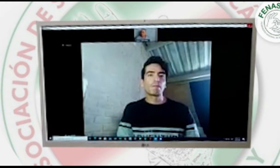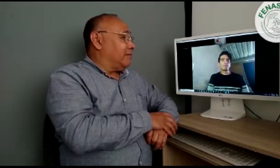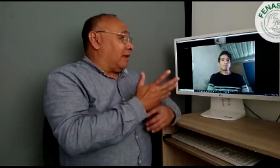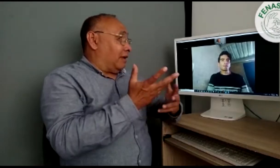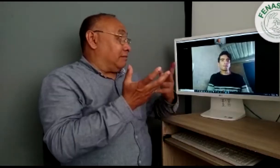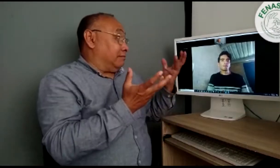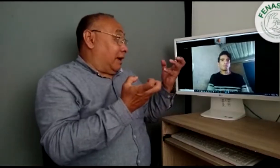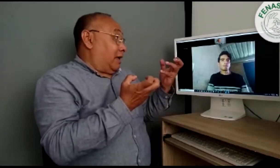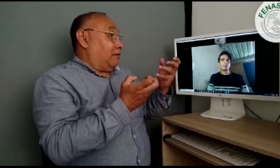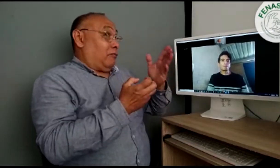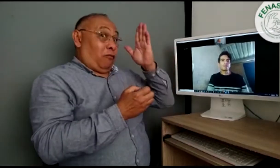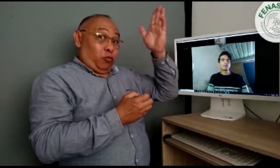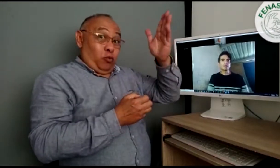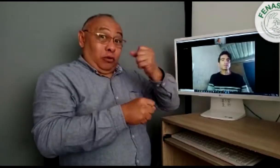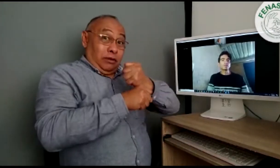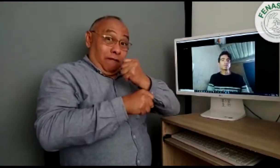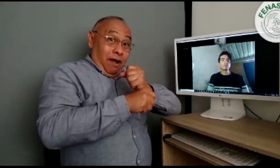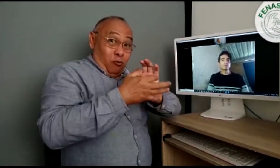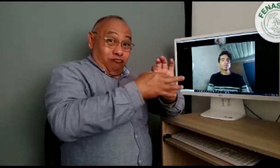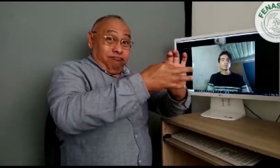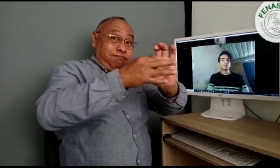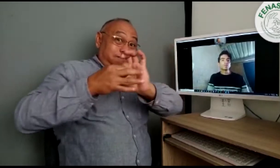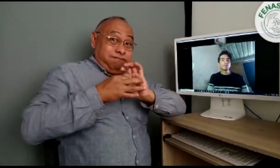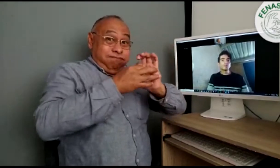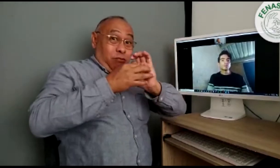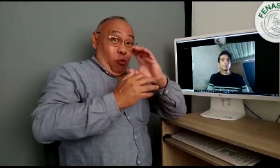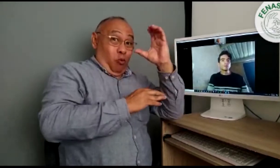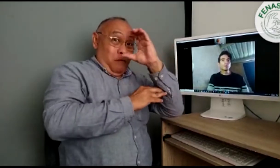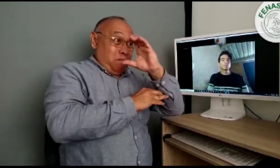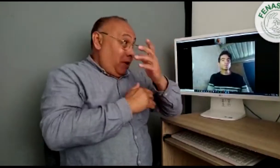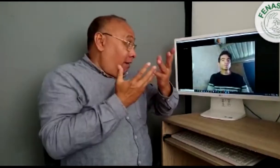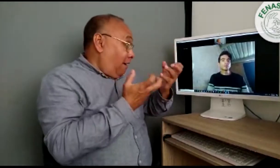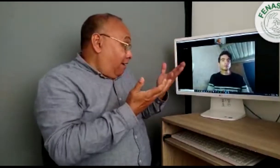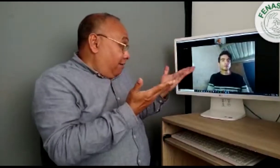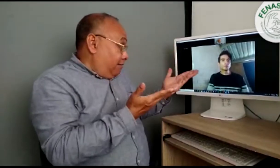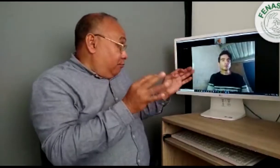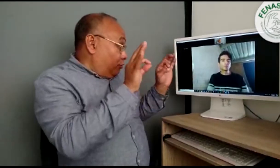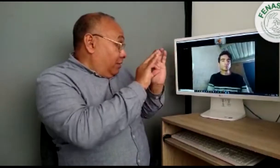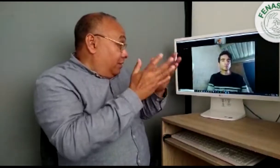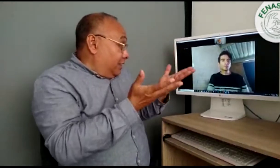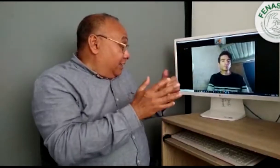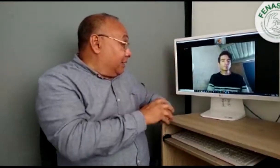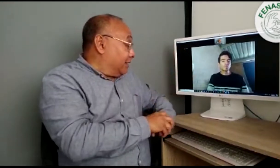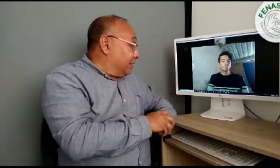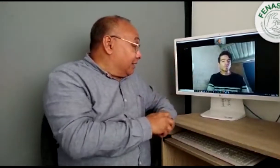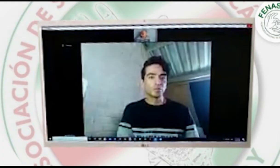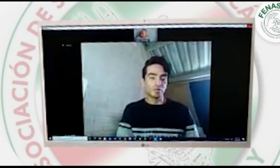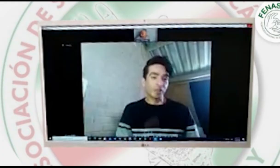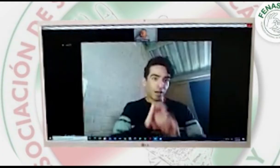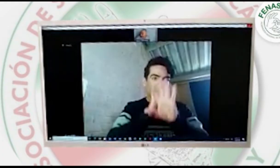estar con FENASCOL. Entonces, el deseo que ustedes tienen es trabajar en unión con toda Colombia, ¿verdad? Eso es lo importante para